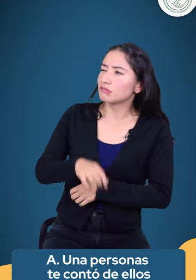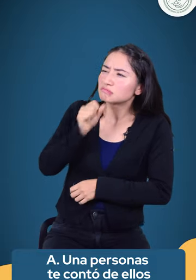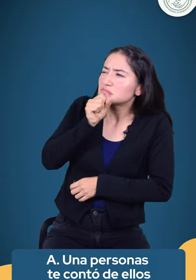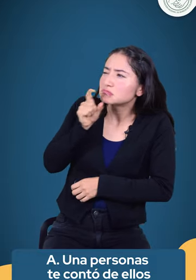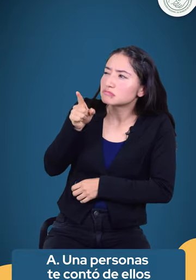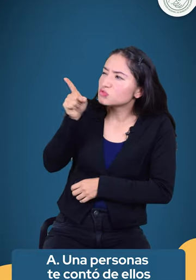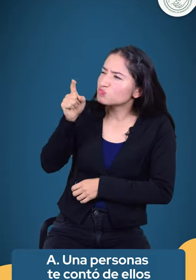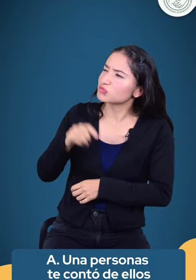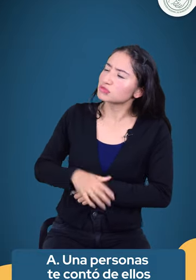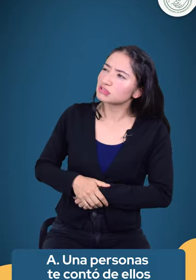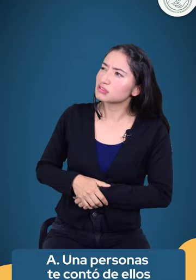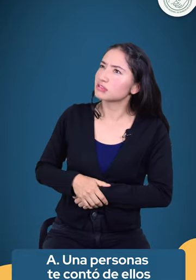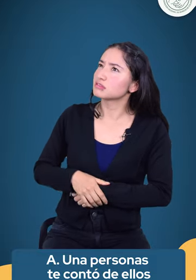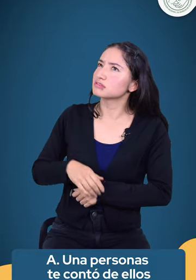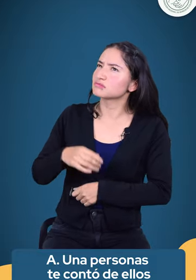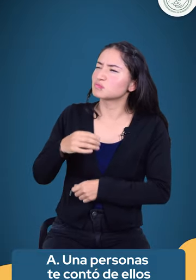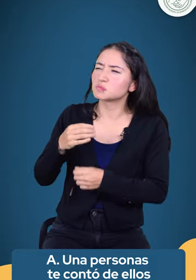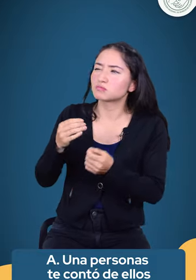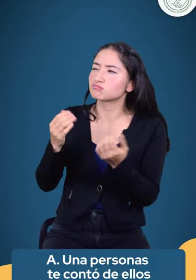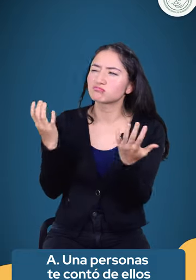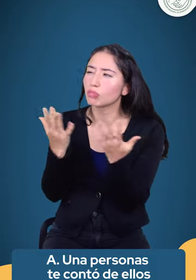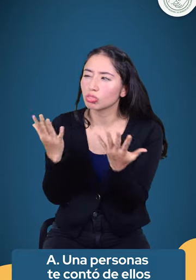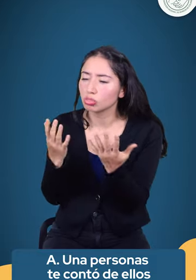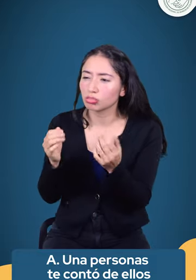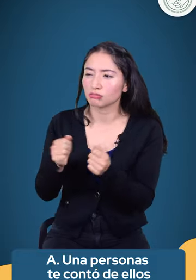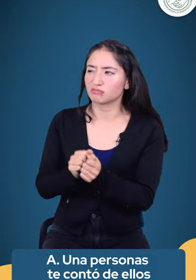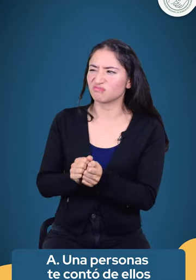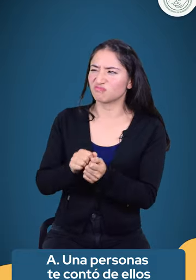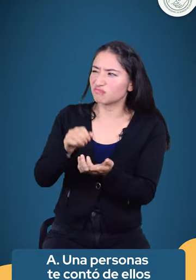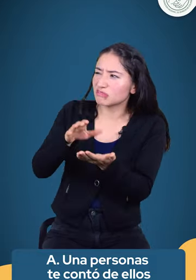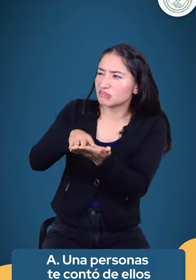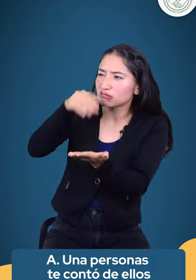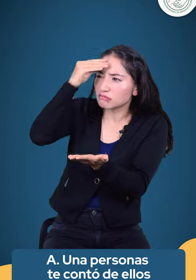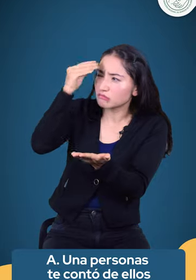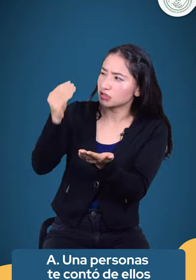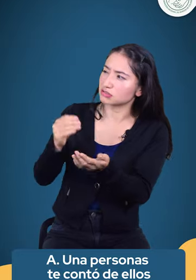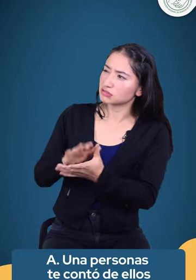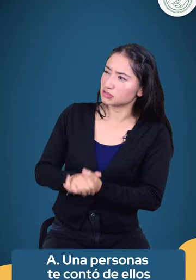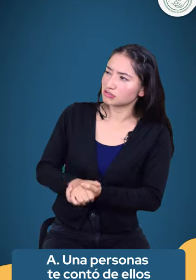Les pregunté dónde habían estudiado lengua de señas. C.